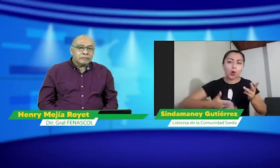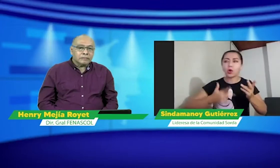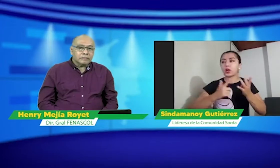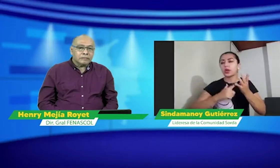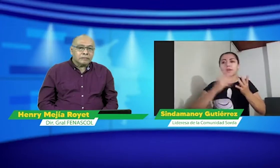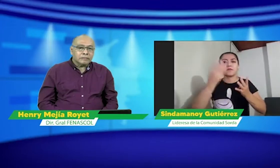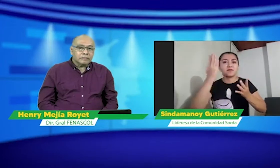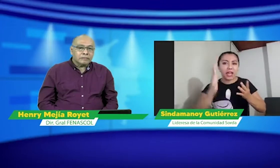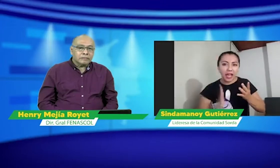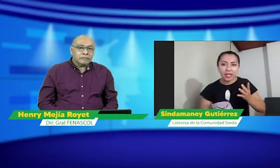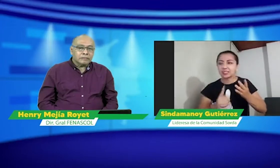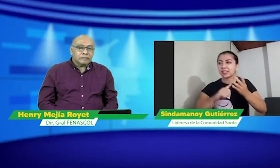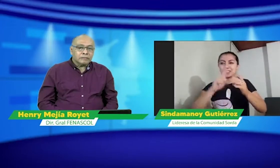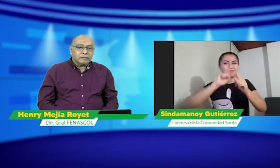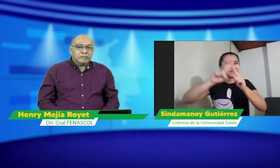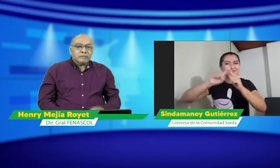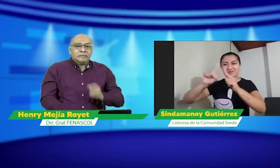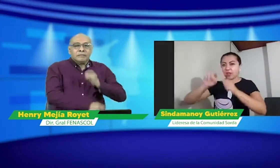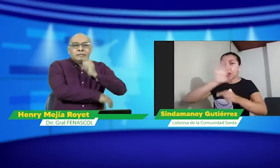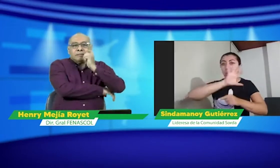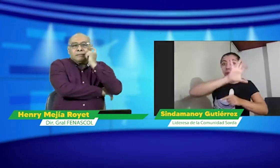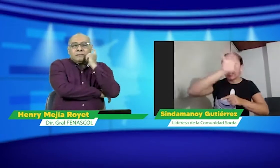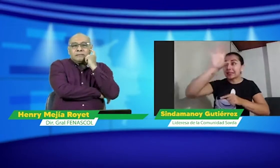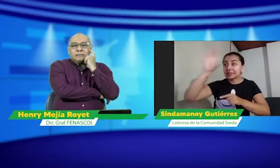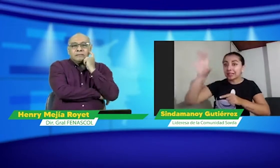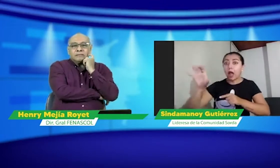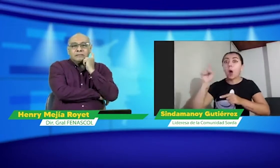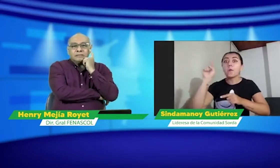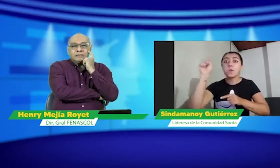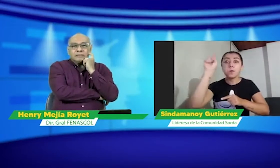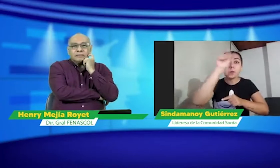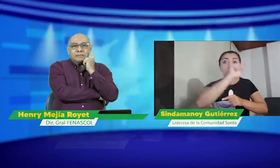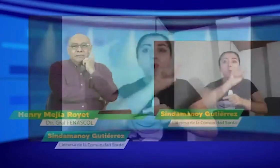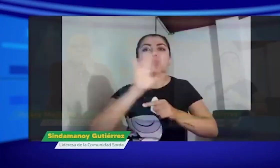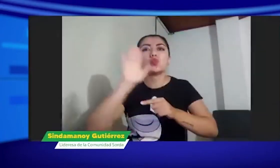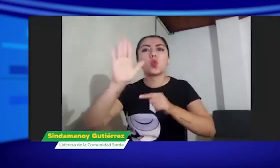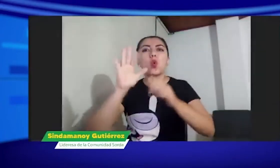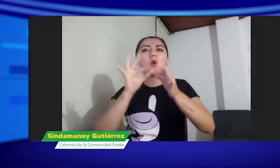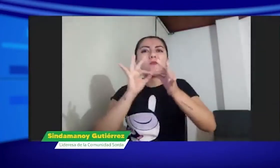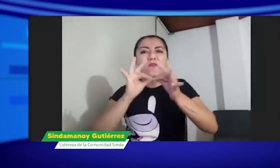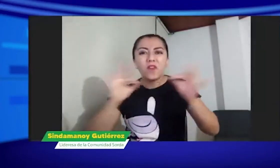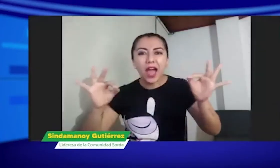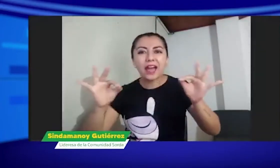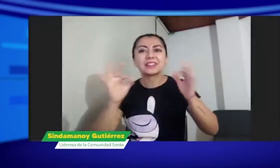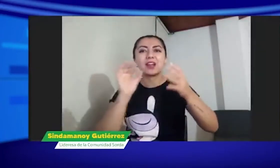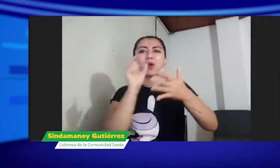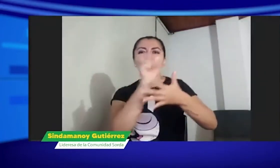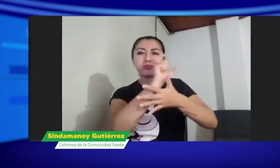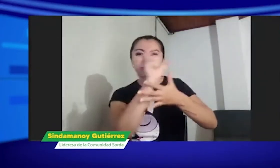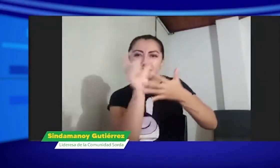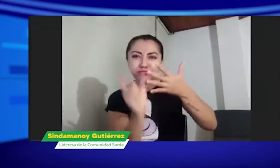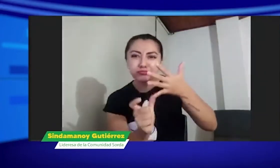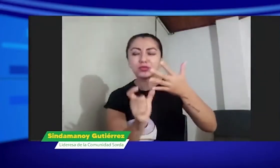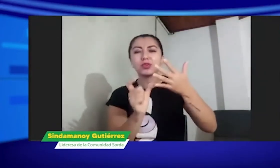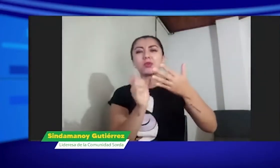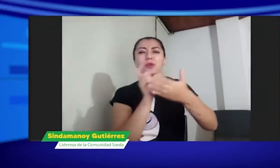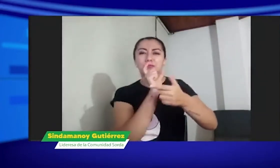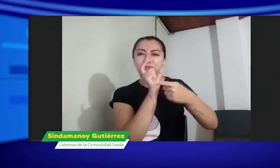diferentes idiomas extranjeros como inglés, francés, portugués. Y en cada uno de los países tiene